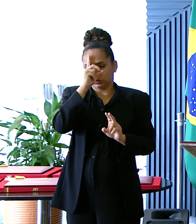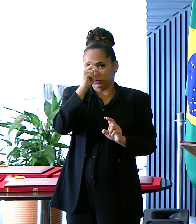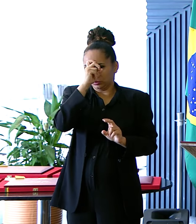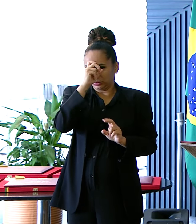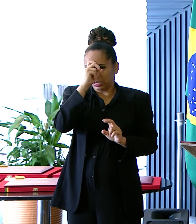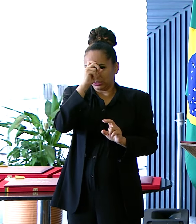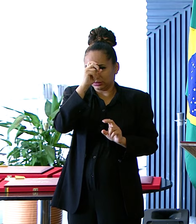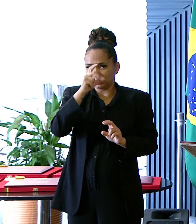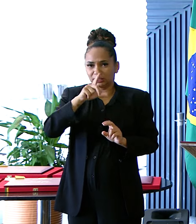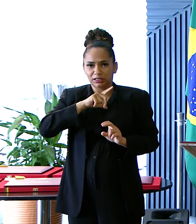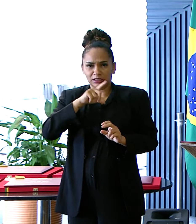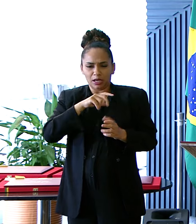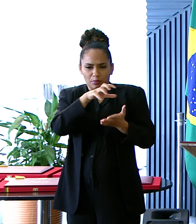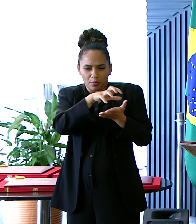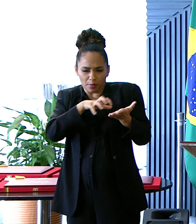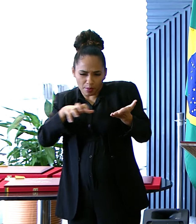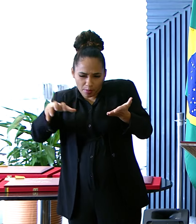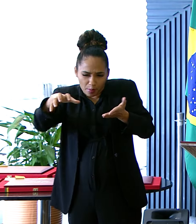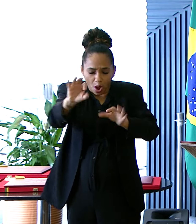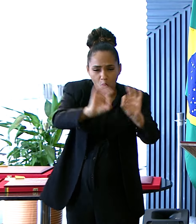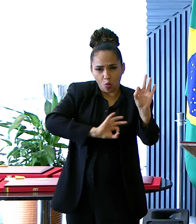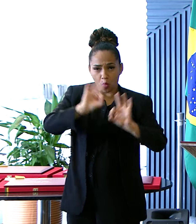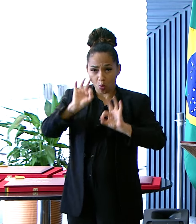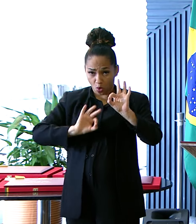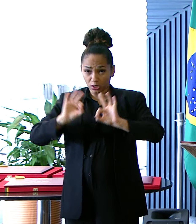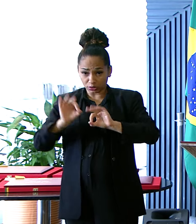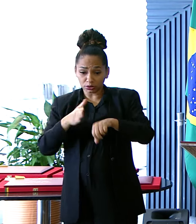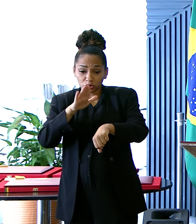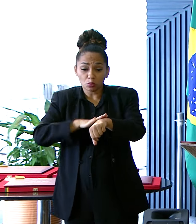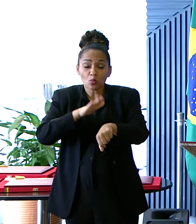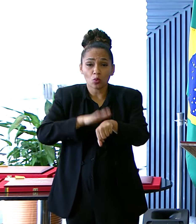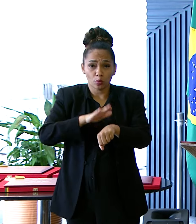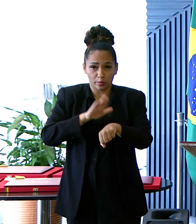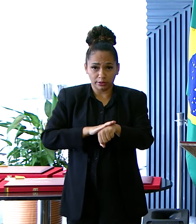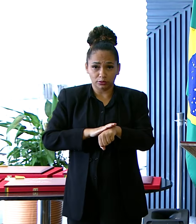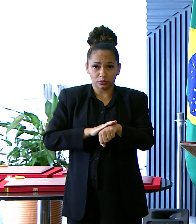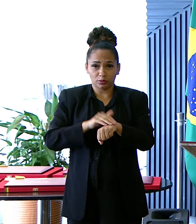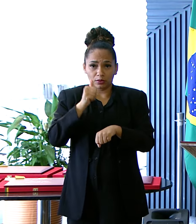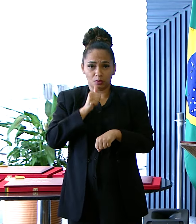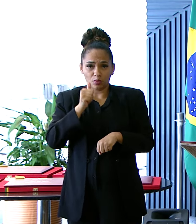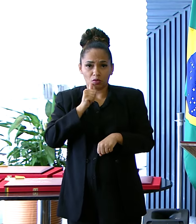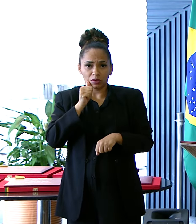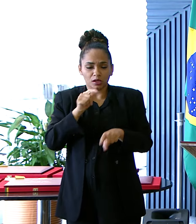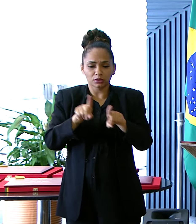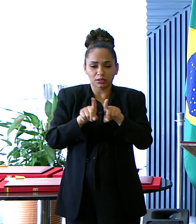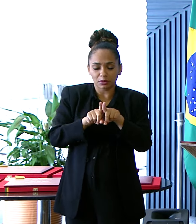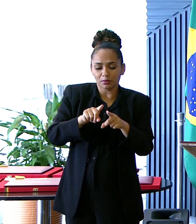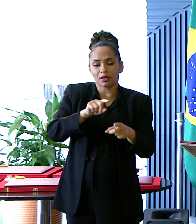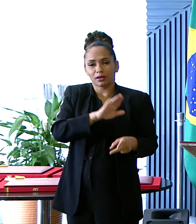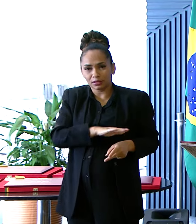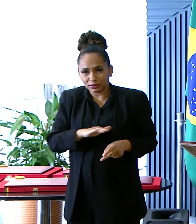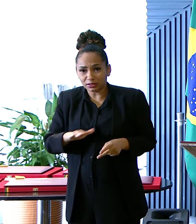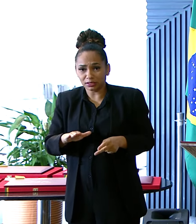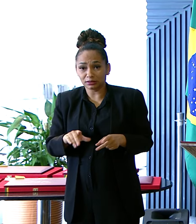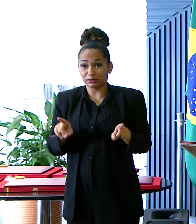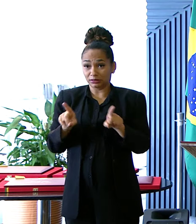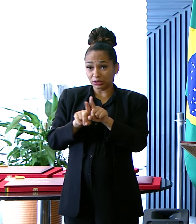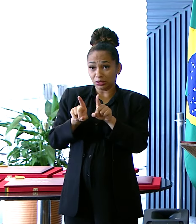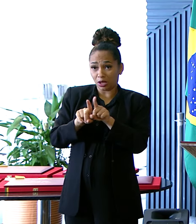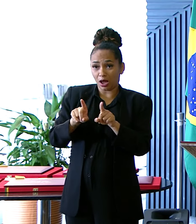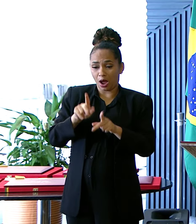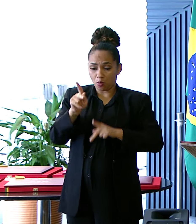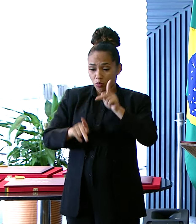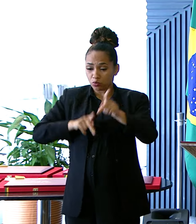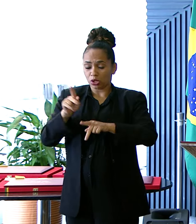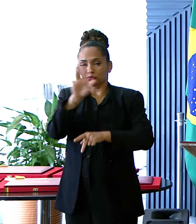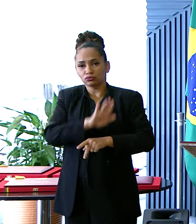campanha Que foram organizados E que neste momento Para as mulheres Para as crianças E para a população Em geral